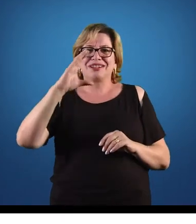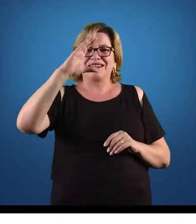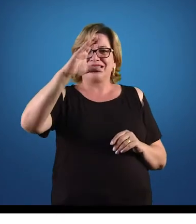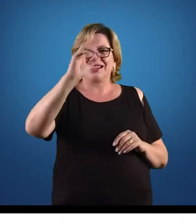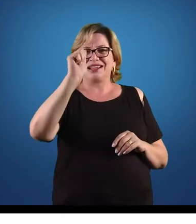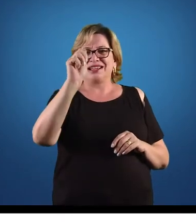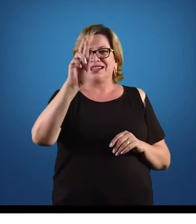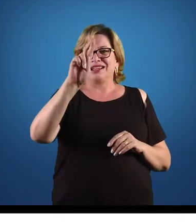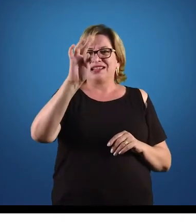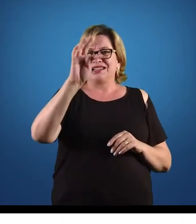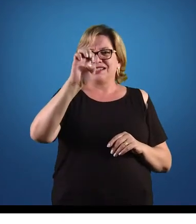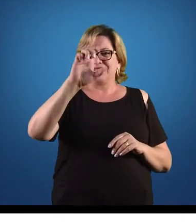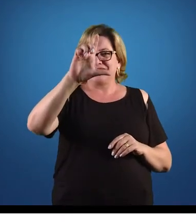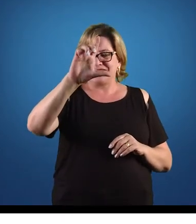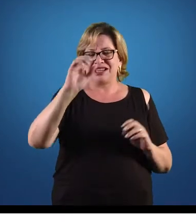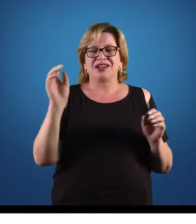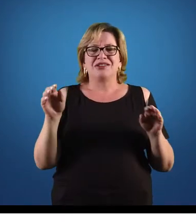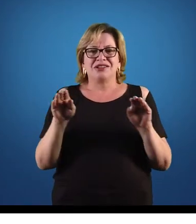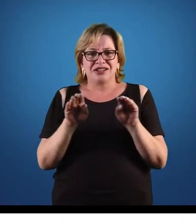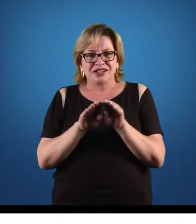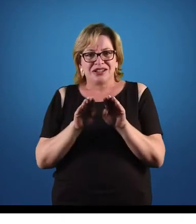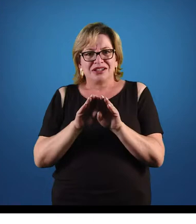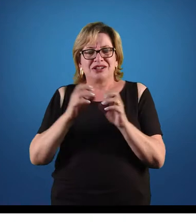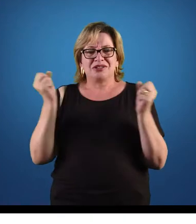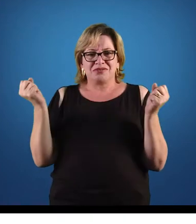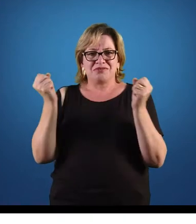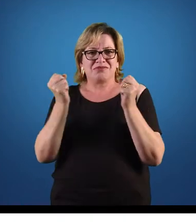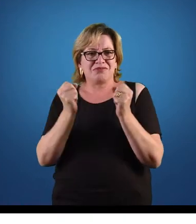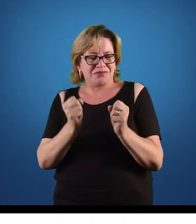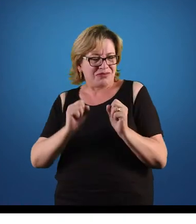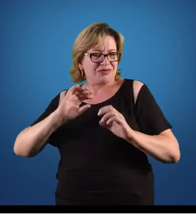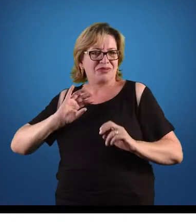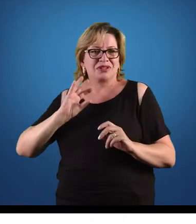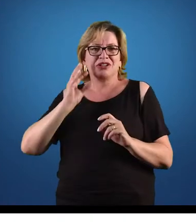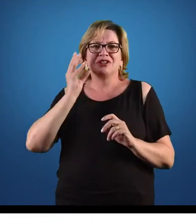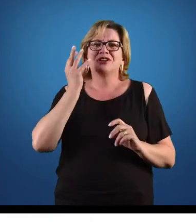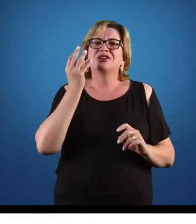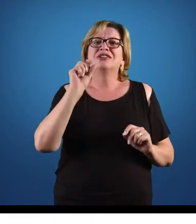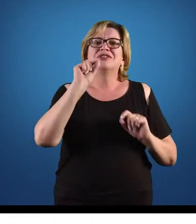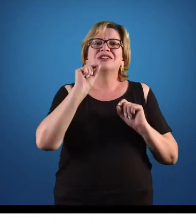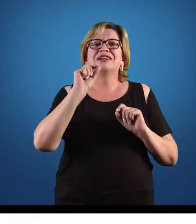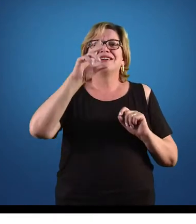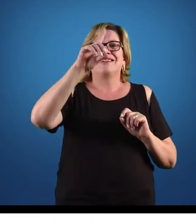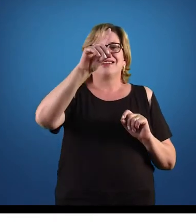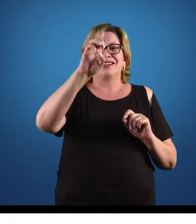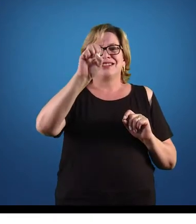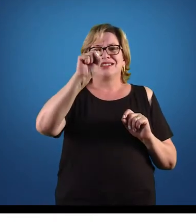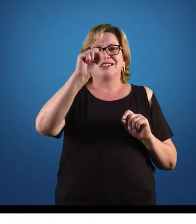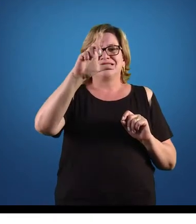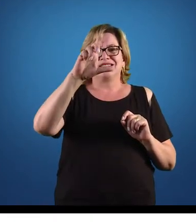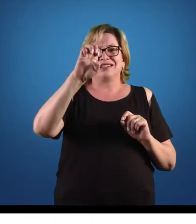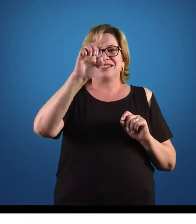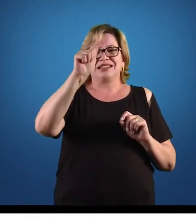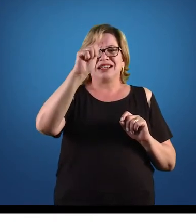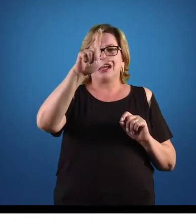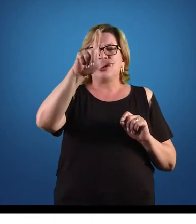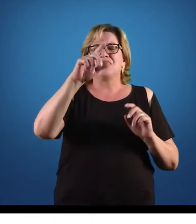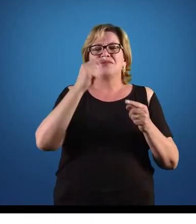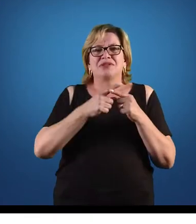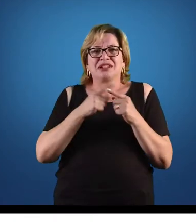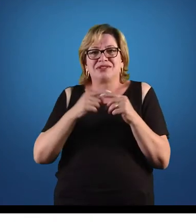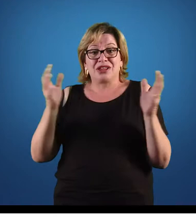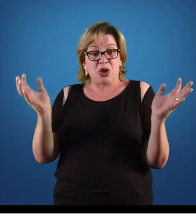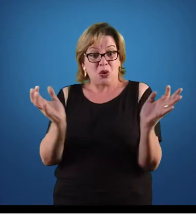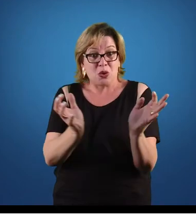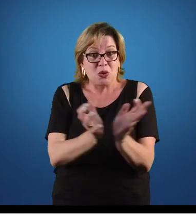concorrência desleal, porque são os grandes grupos econômicos que definem as regras do jogo. Entendeu?